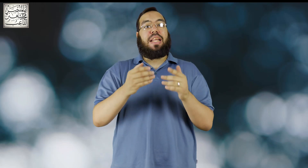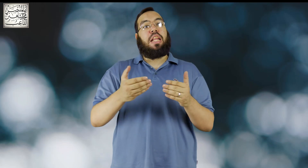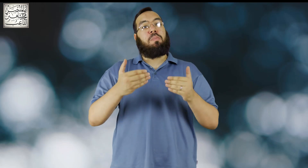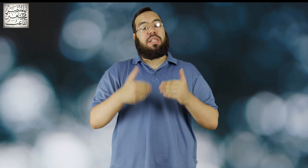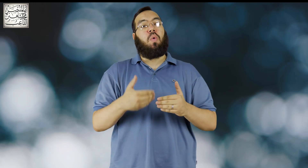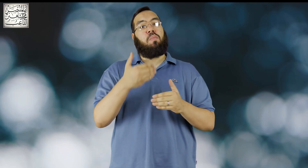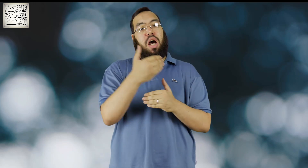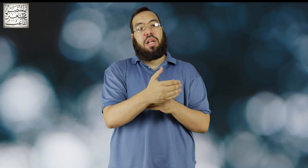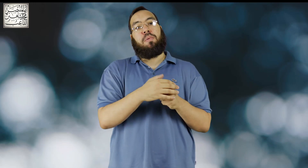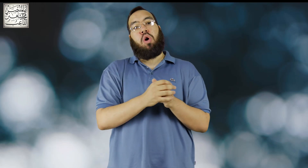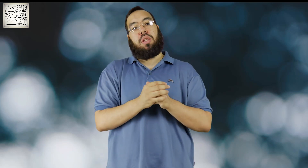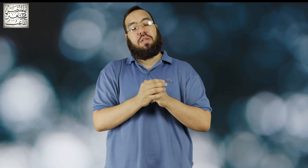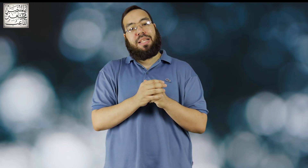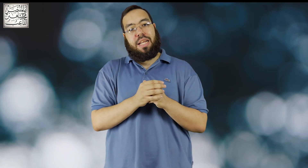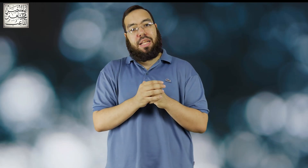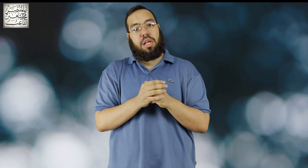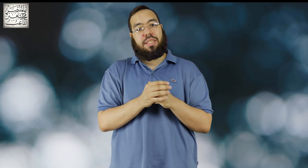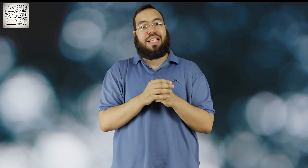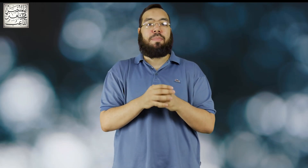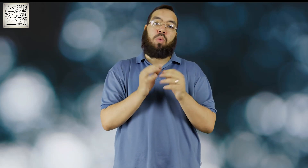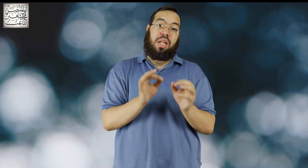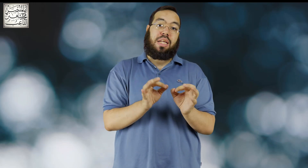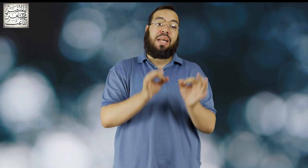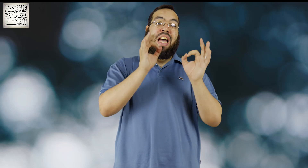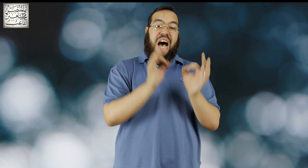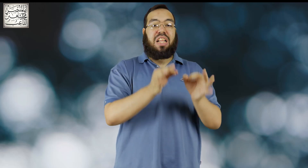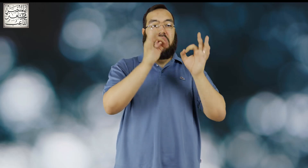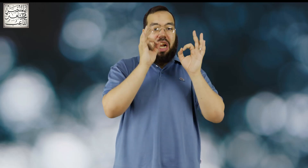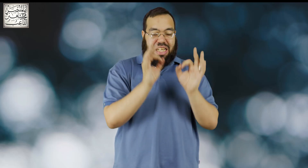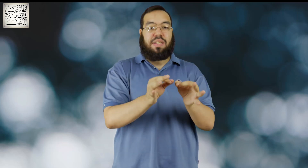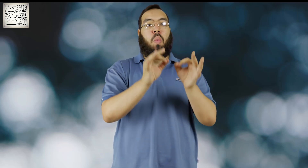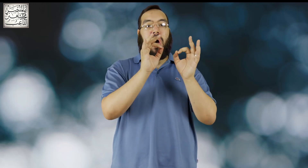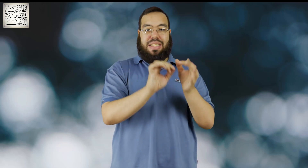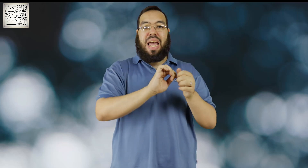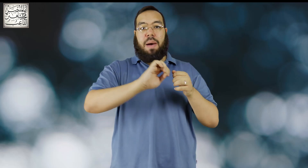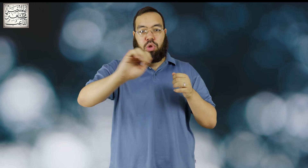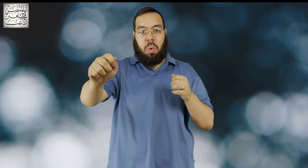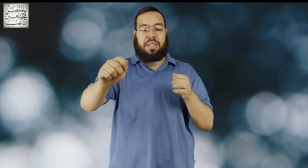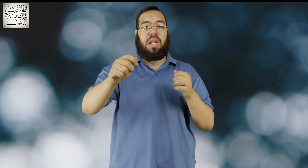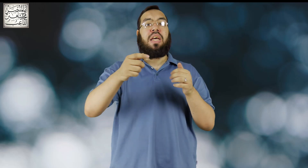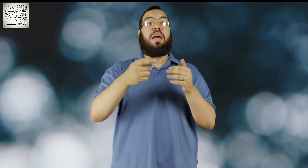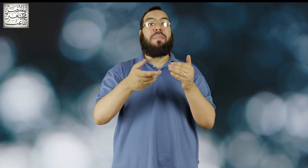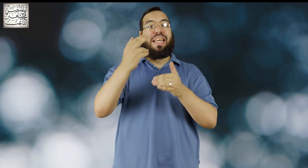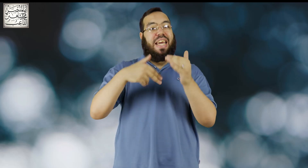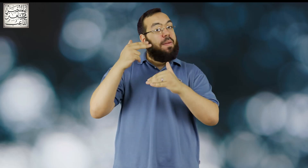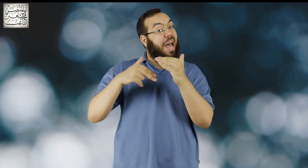ان انا لو بصور محاضرة من محاضرات مدخل الى دراسة الكتاب المقدس اقدر اصور ساعة متواصلة من غير ما